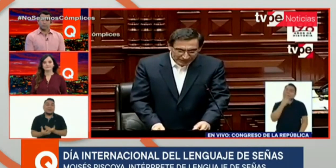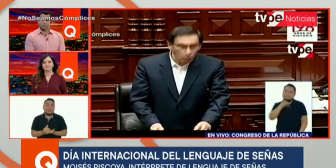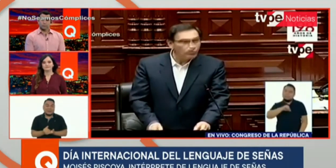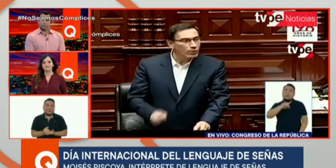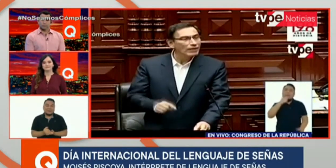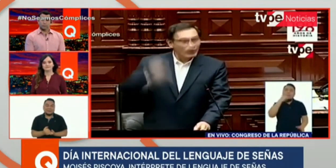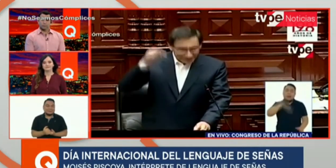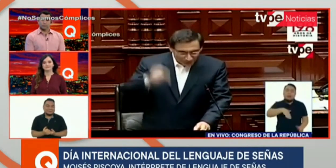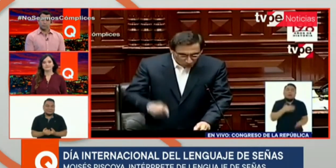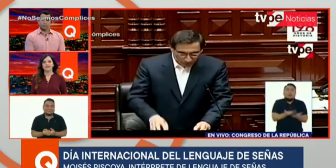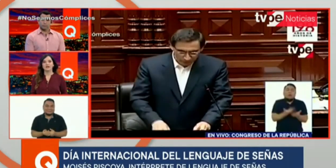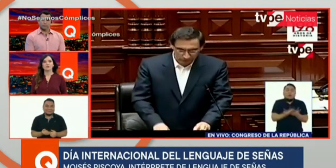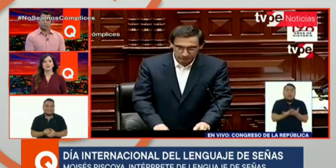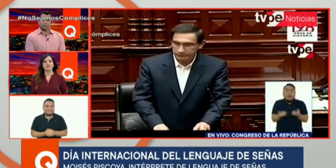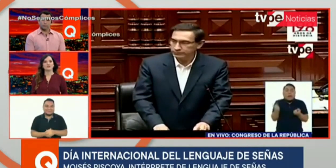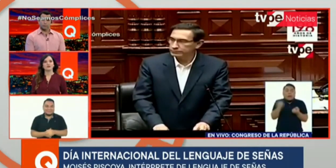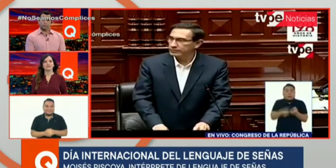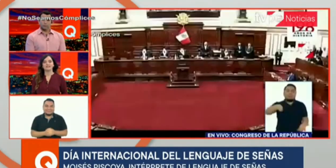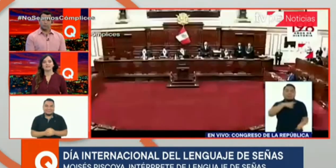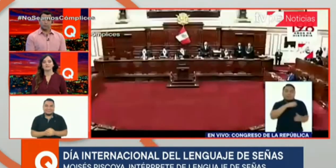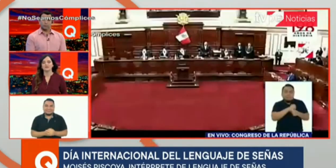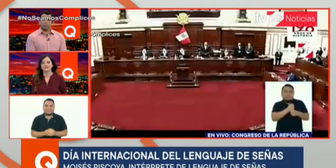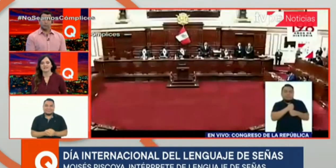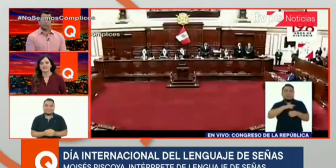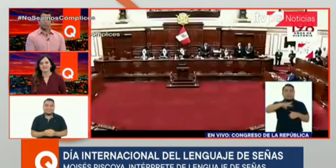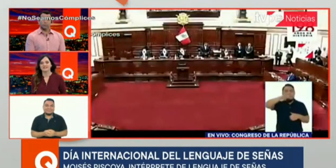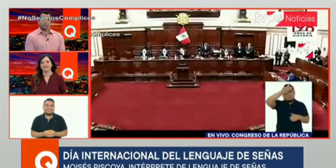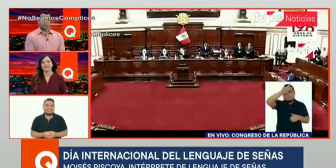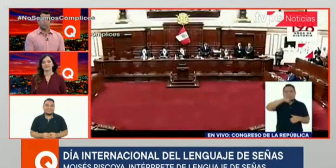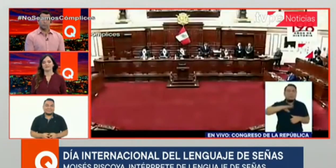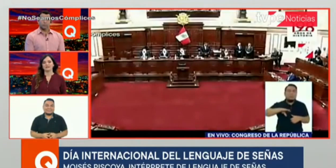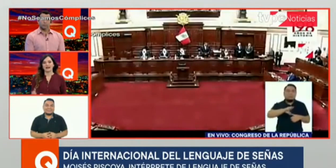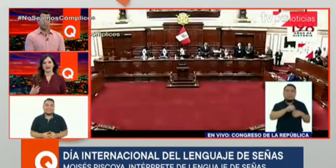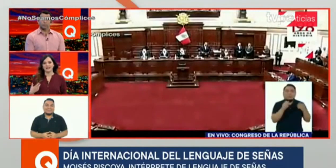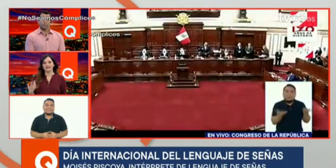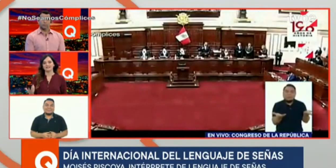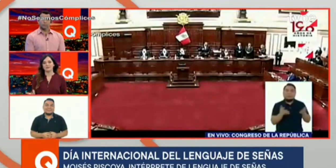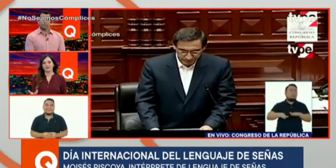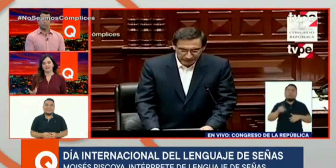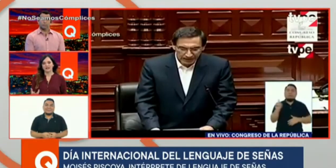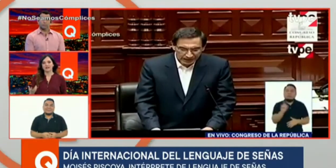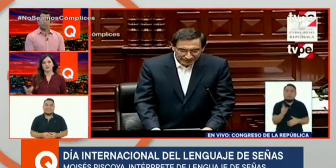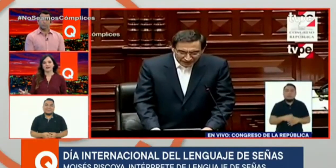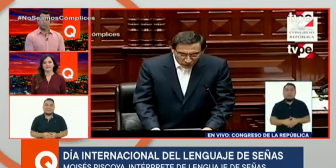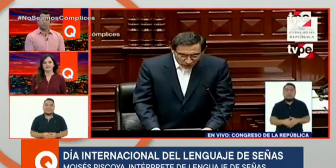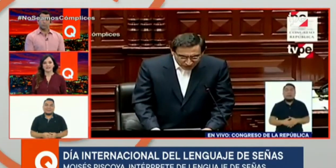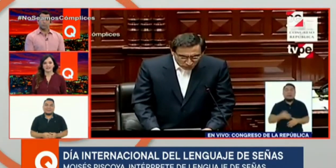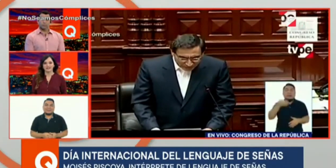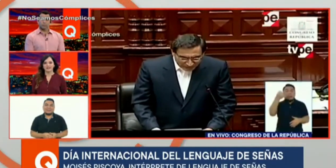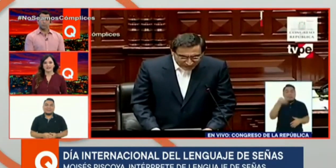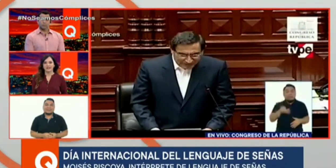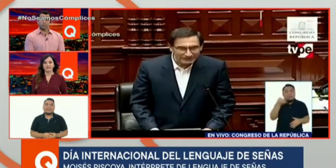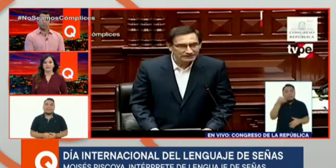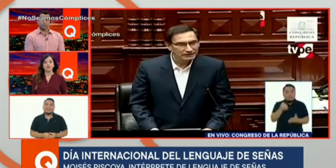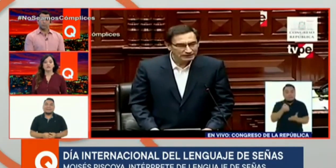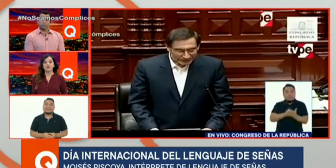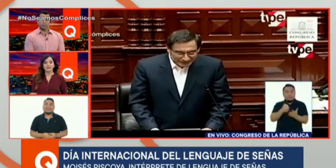comunicación, ¿no? ¿Cómo nació en ti, Moisés, las ganas de aprender el lenguaje de señas? Entiendo que fue desde